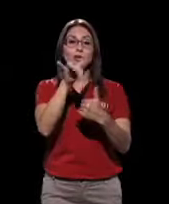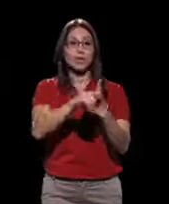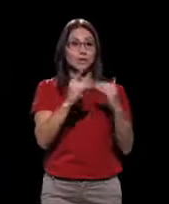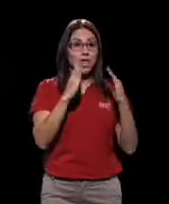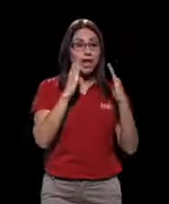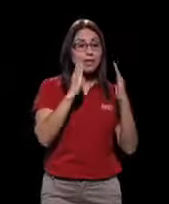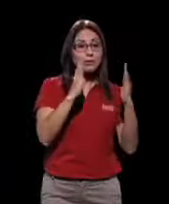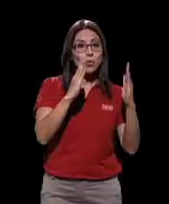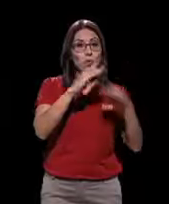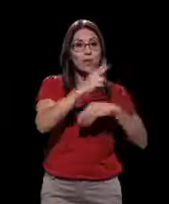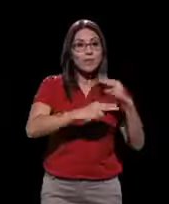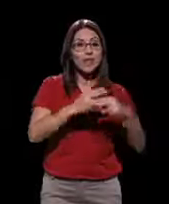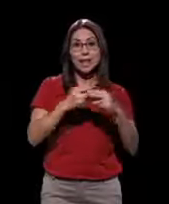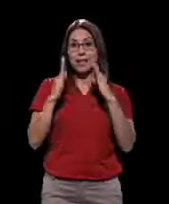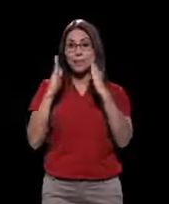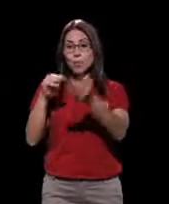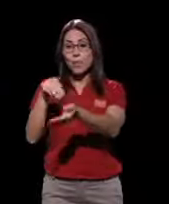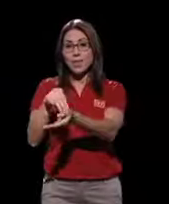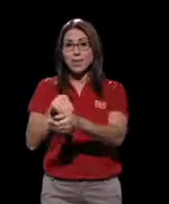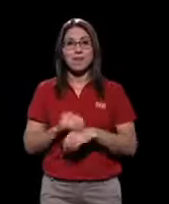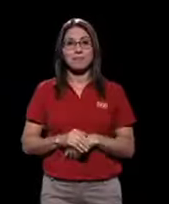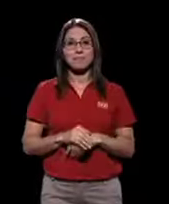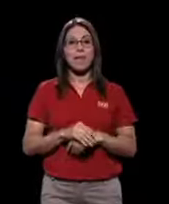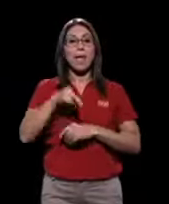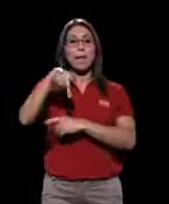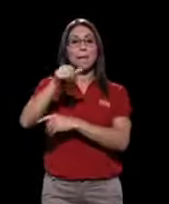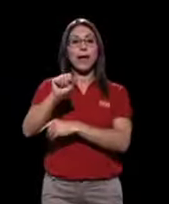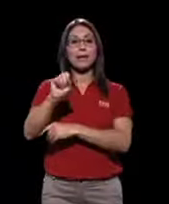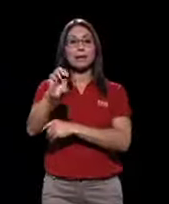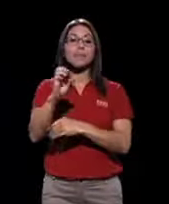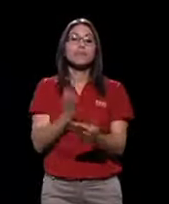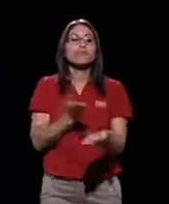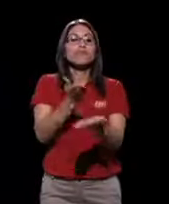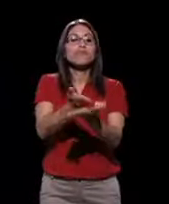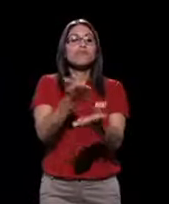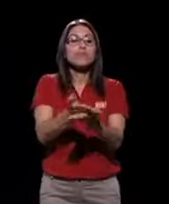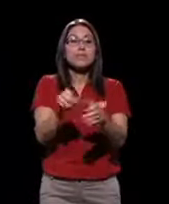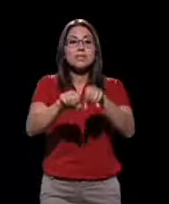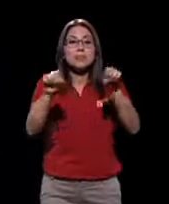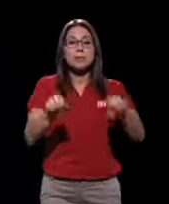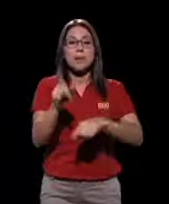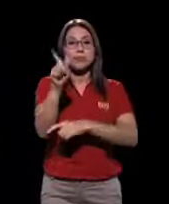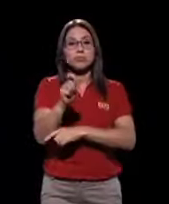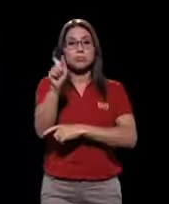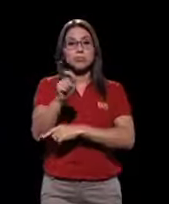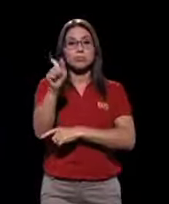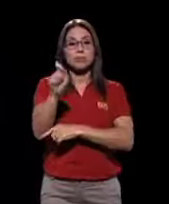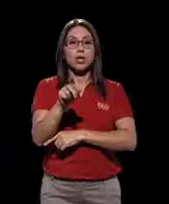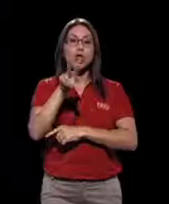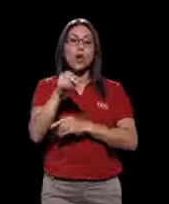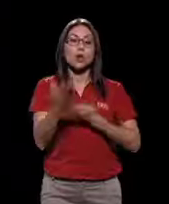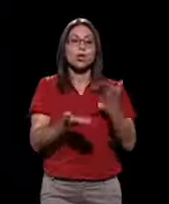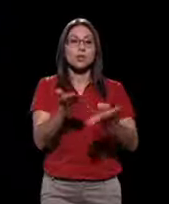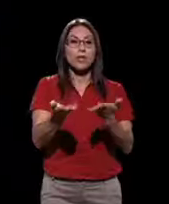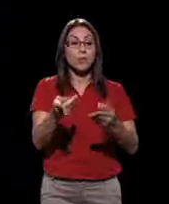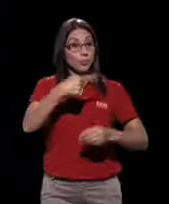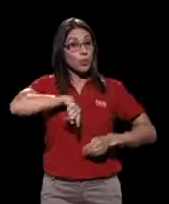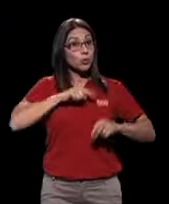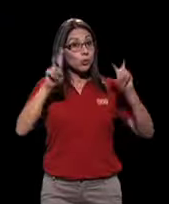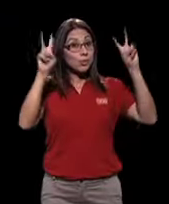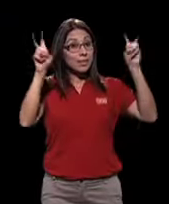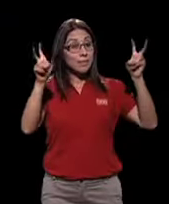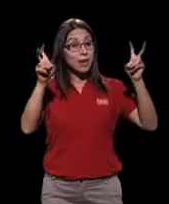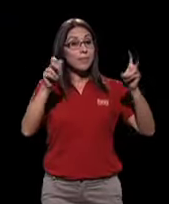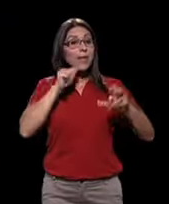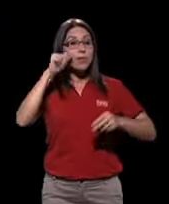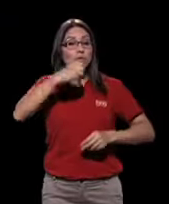la atención médica. El diputado del PASE nos menciona su propuesta en cuanto al régimen no contributivo. Nos encontramos en el tema del adulto mayor dos